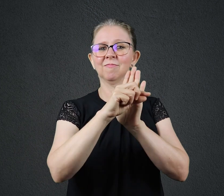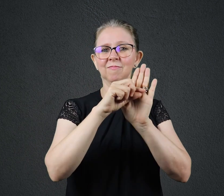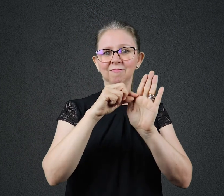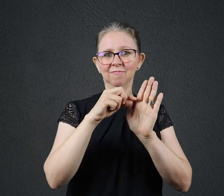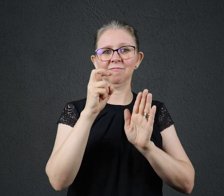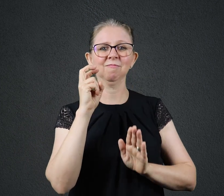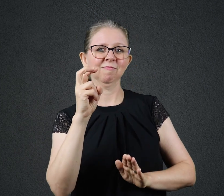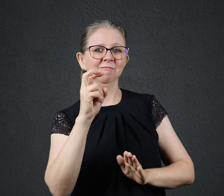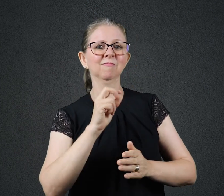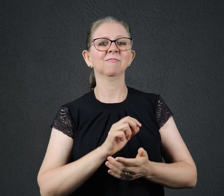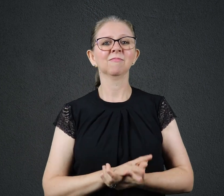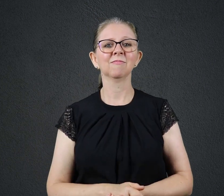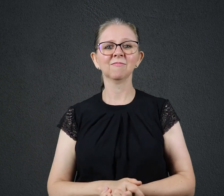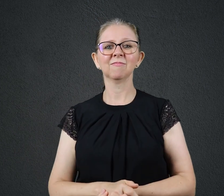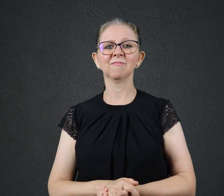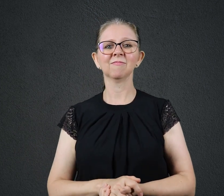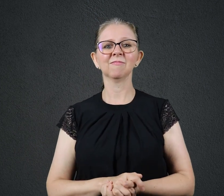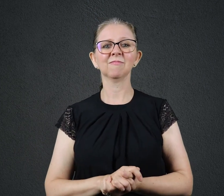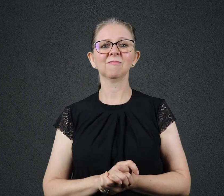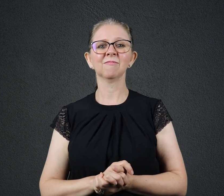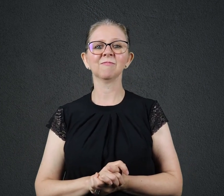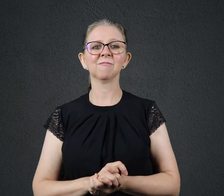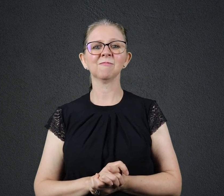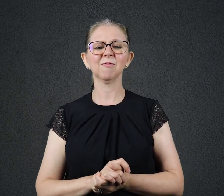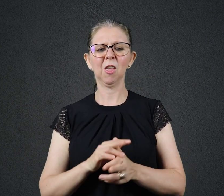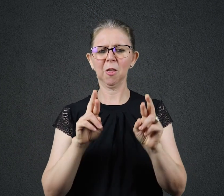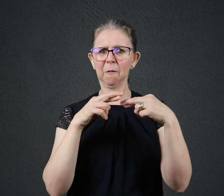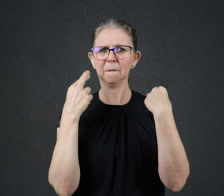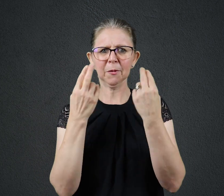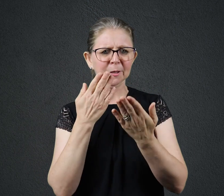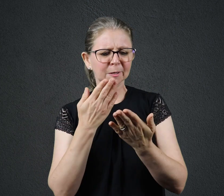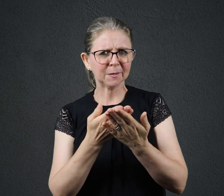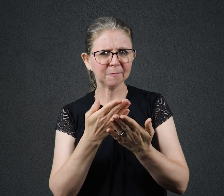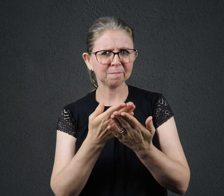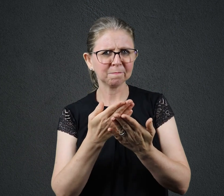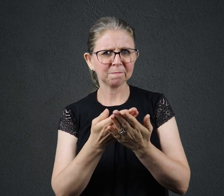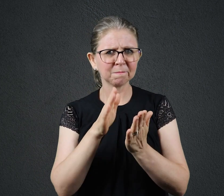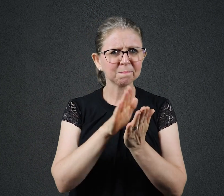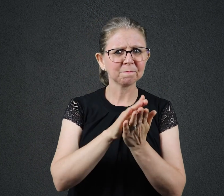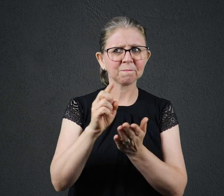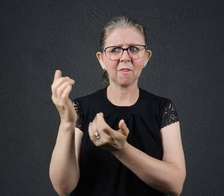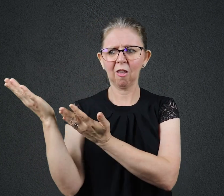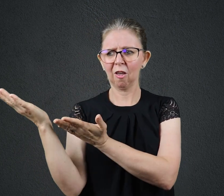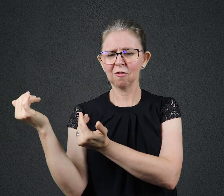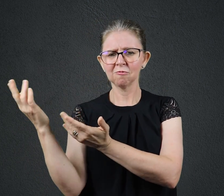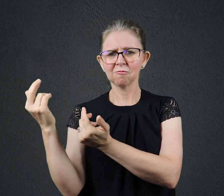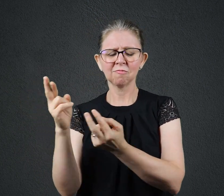EM UMA REUNIÃO DE ESTUDO BÍBLICO, CERTO IRMÃO ESTAVA RESPONSÁVEL PELO CHAMADO QUEBRAGELO